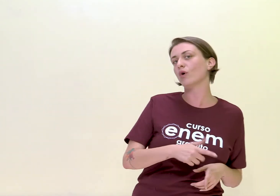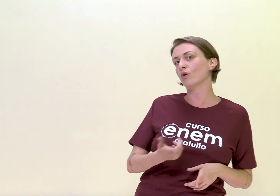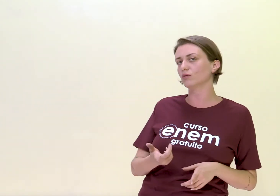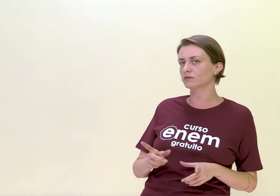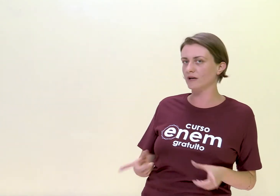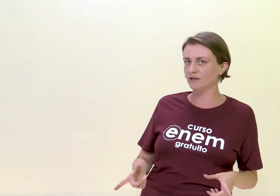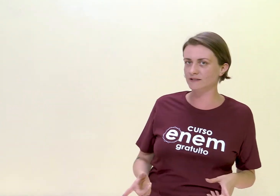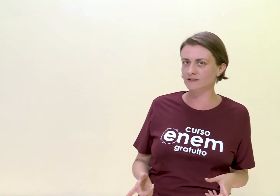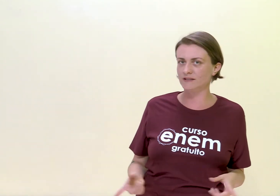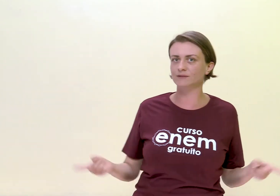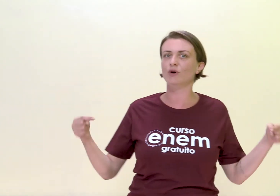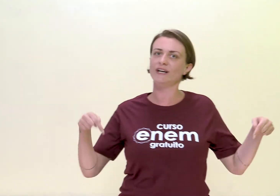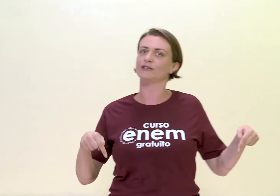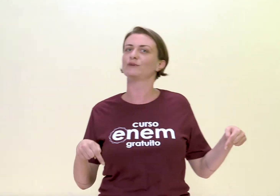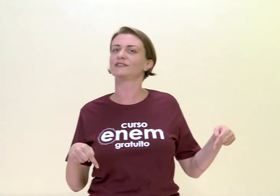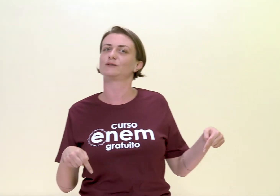ou neoclassicismo aqui no Brasil.